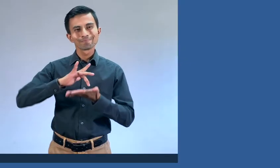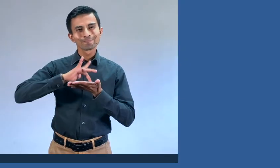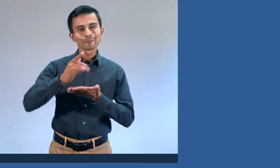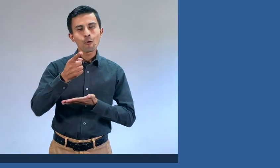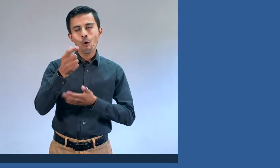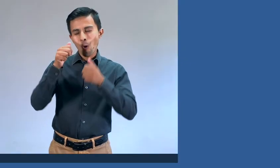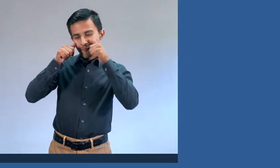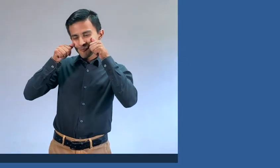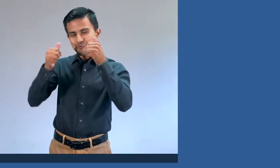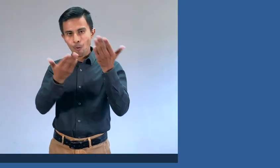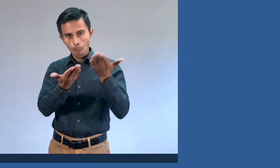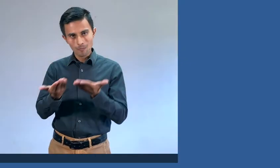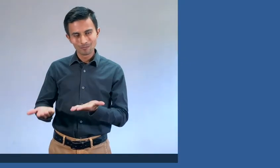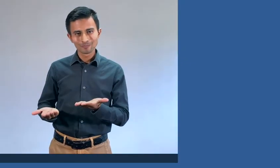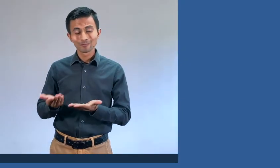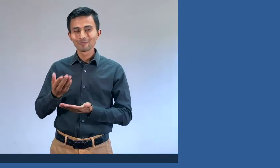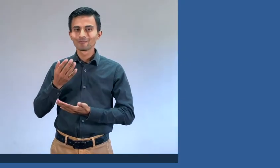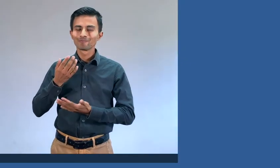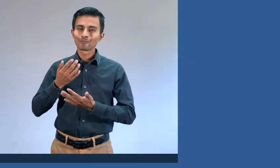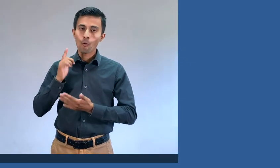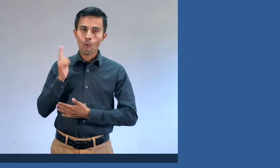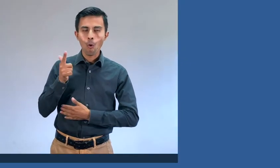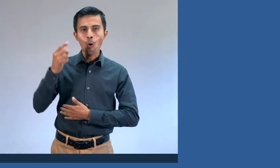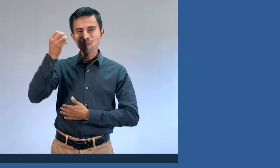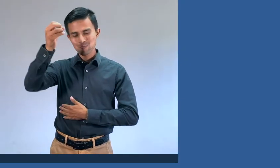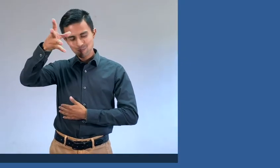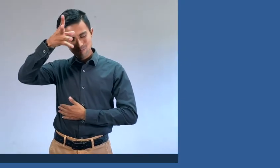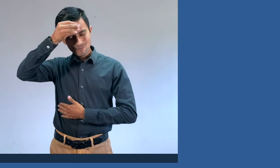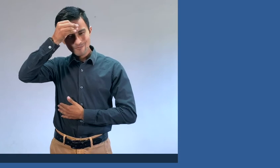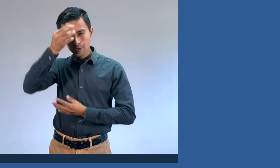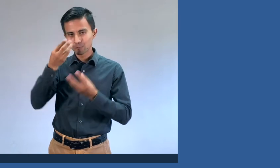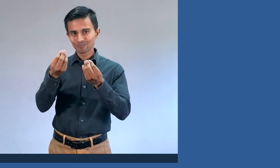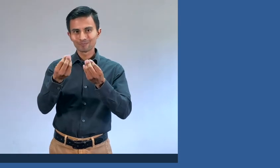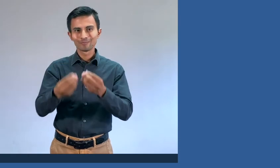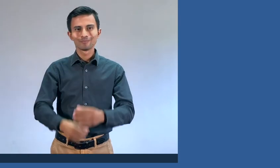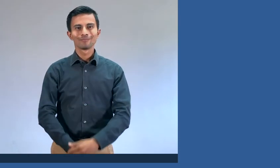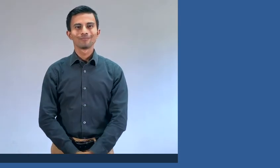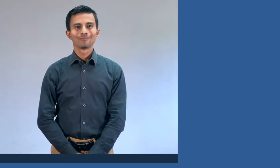Agradecemos tu atención. Esperamos que tengas una visita enriquecedora.